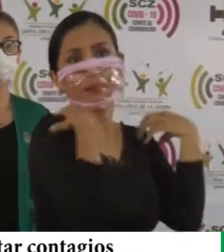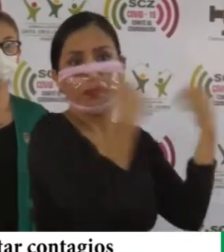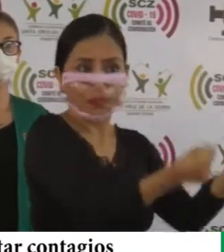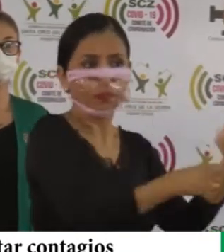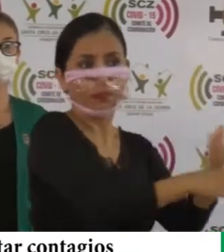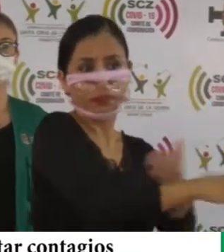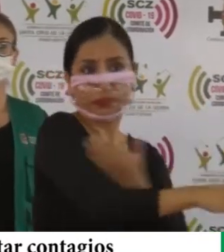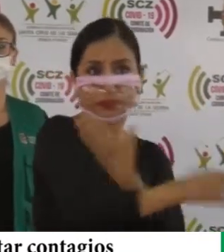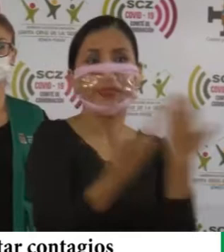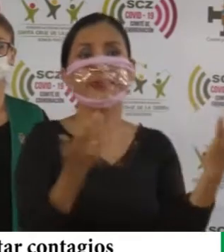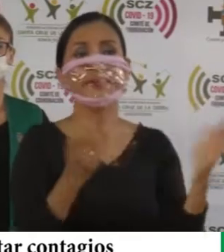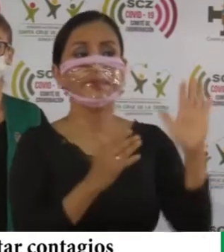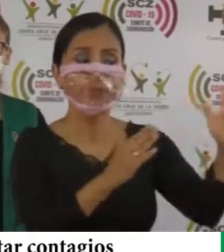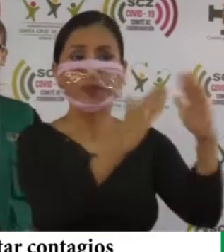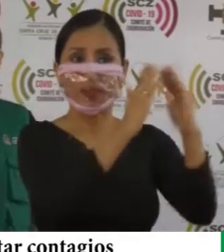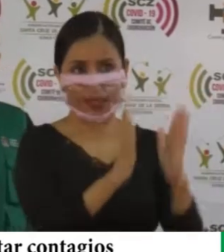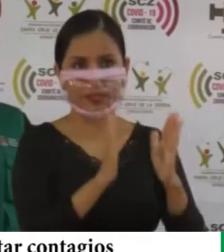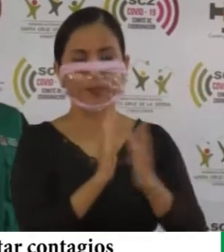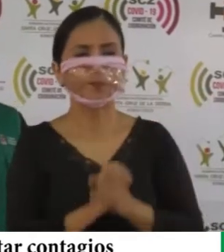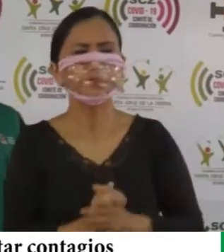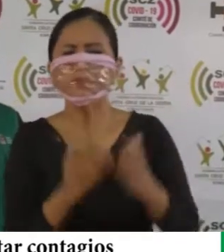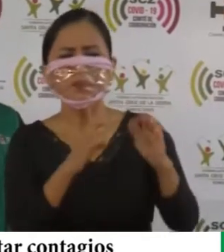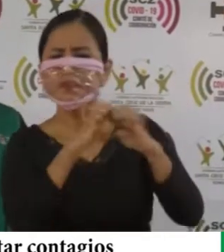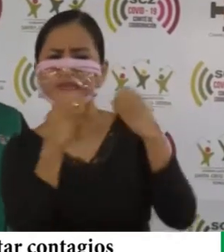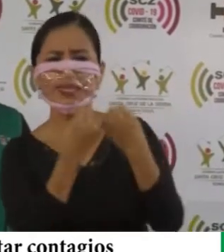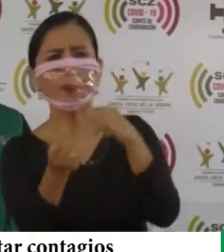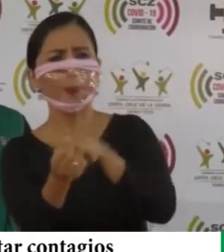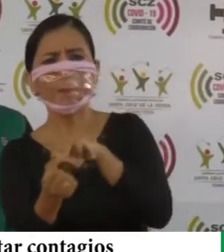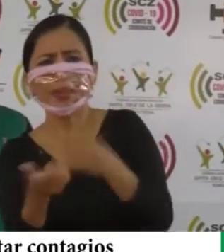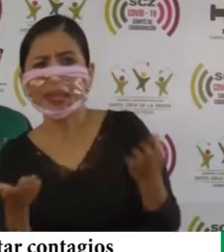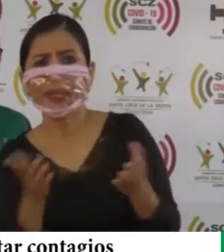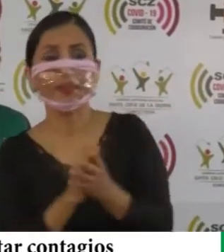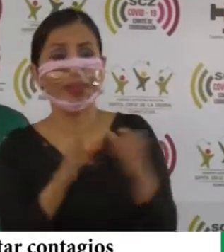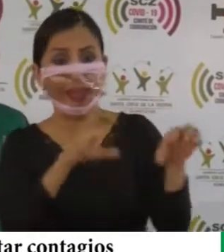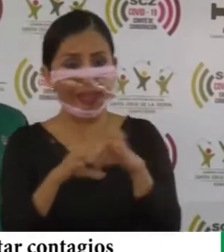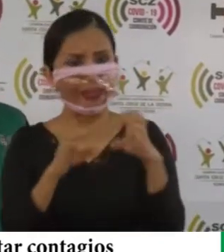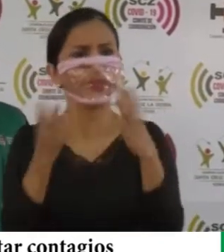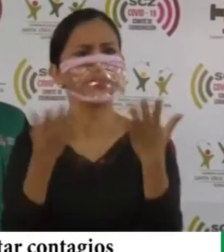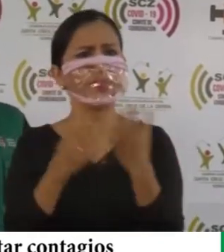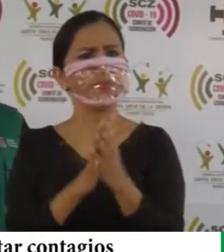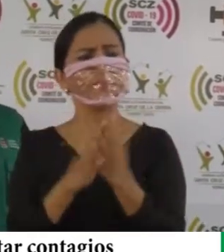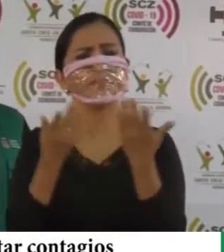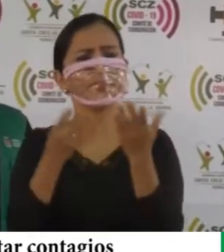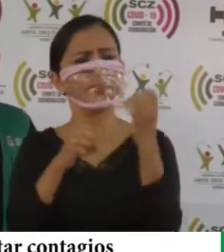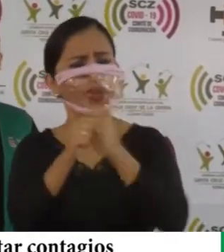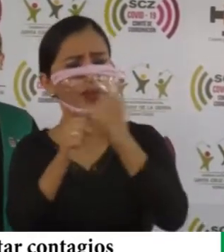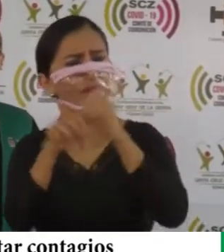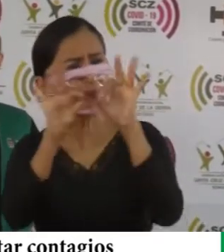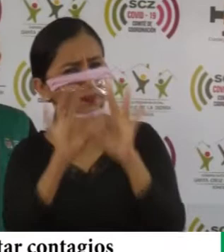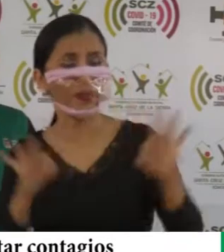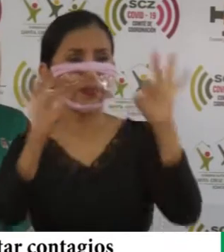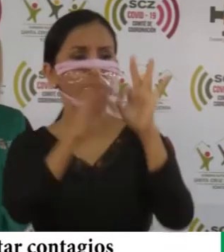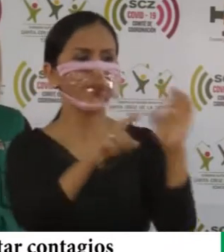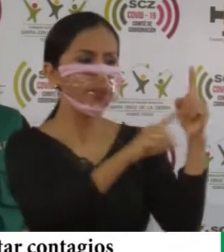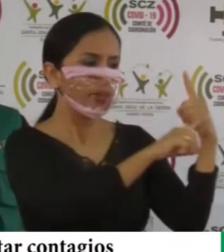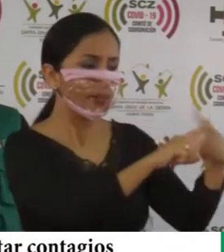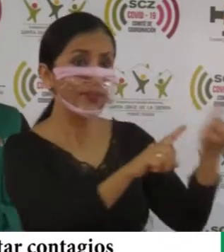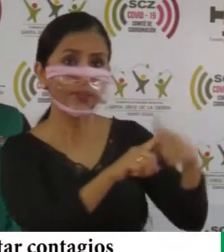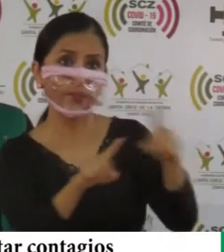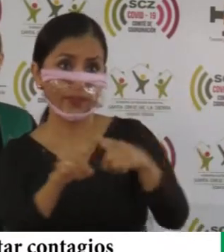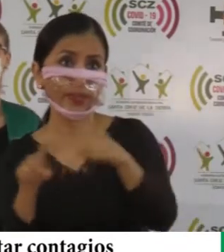recuperarse en sus casas estas brigadas están realizando un trabajo muy importante porque tienen diferentes